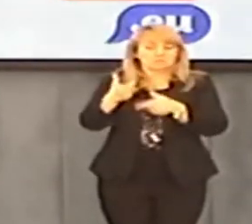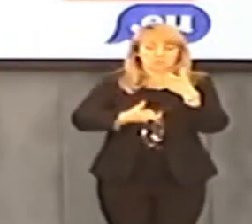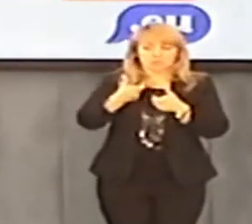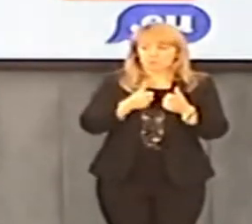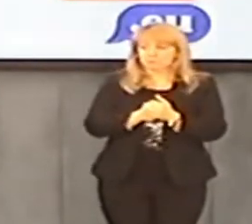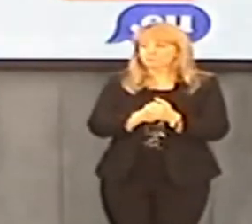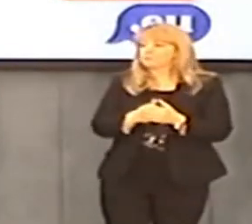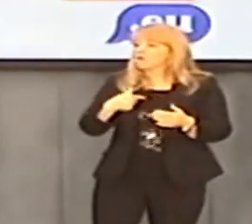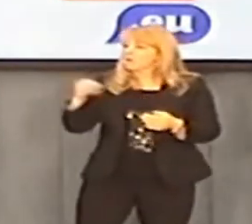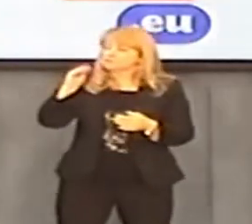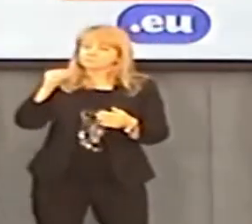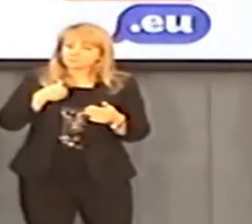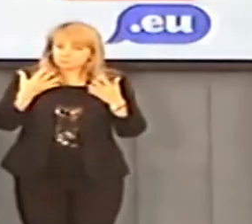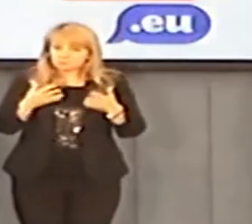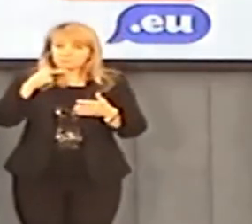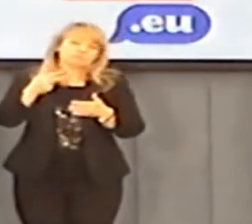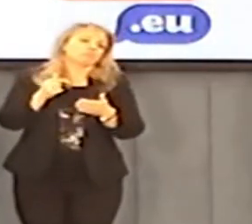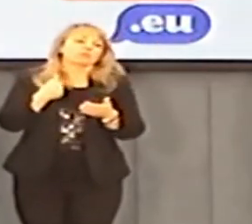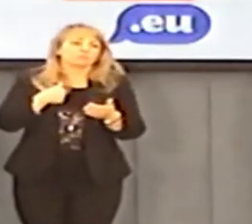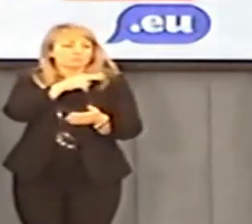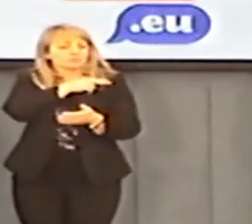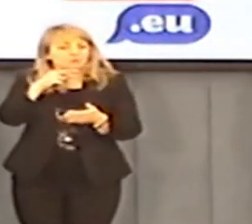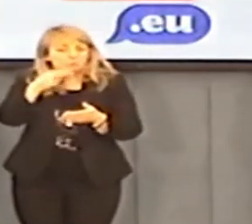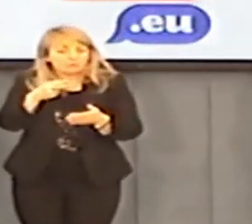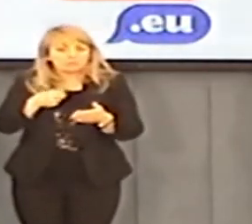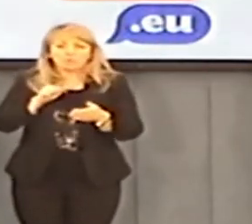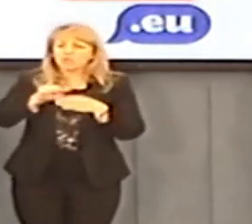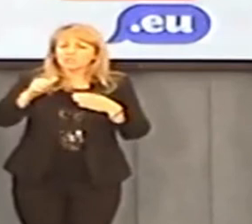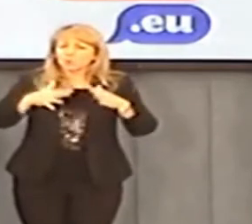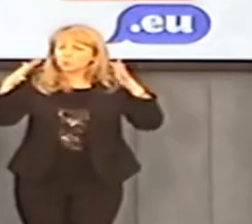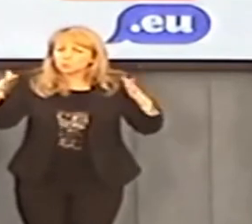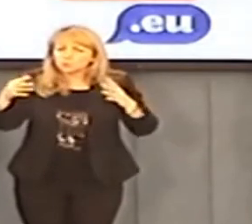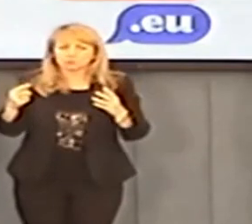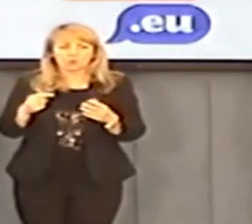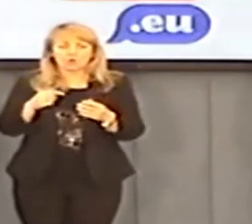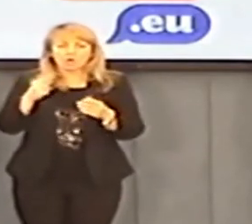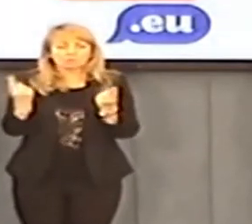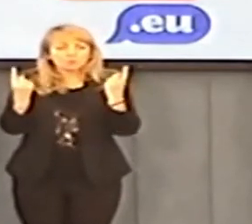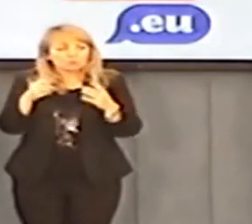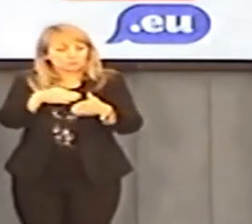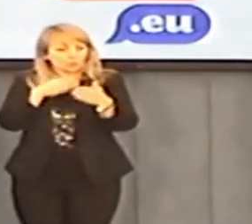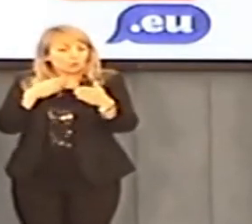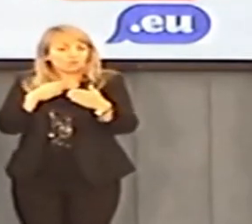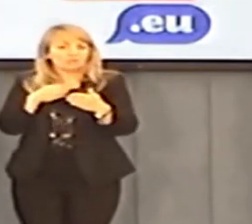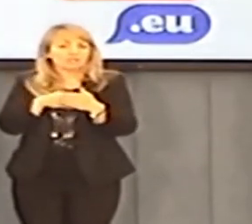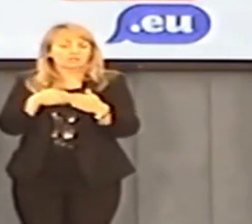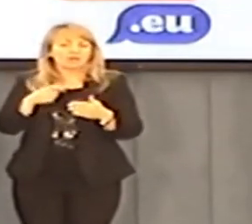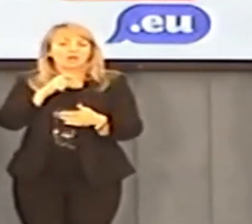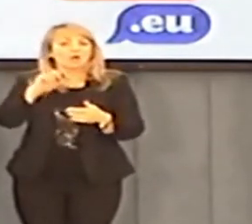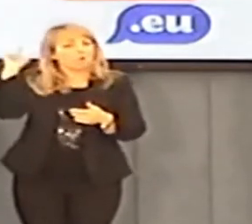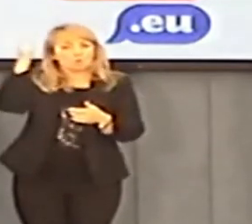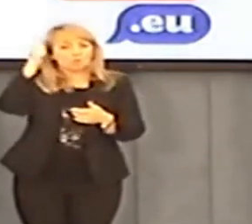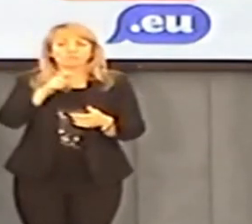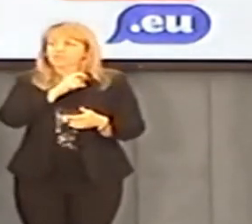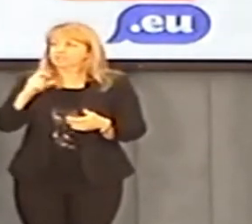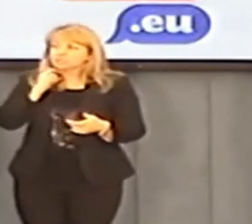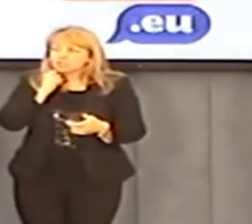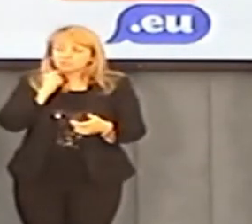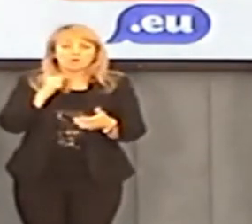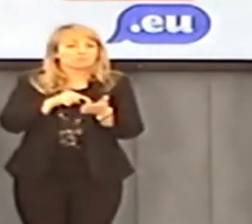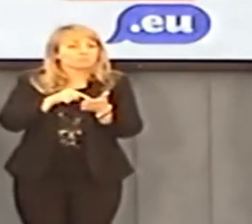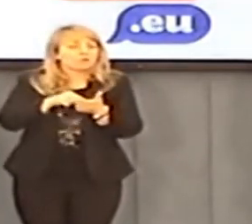Chciałem dodać, że tak jak Pan Przewodniczący powiedział, jest wiele takich przypadków ukrywania, zwłaszcza